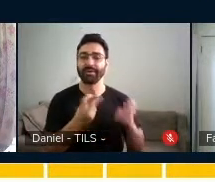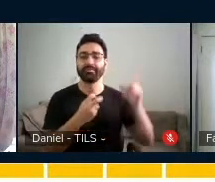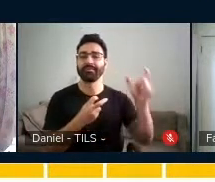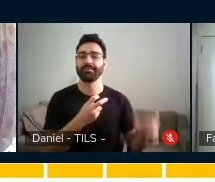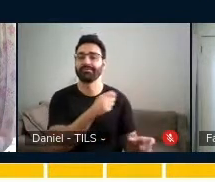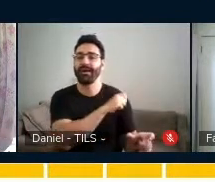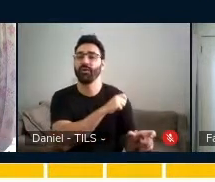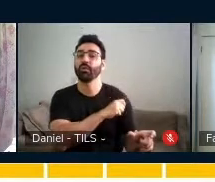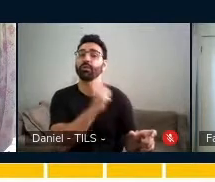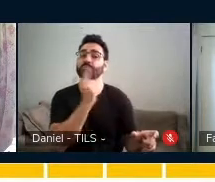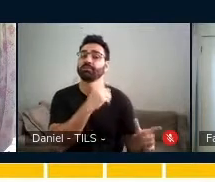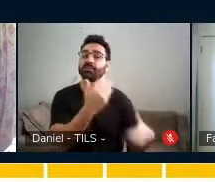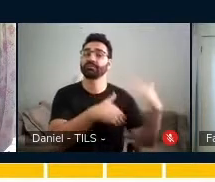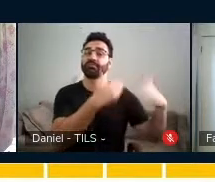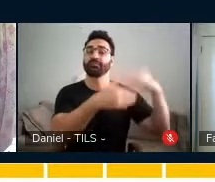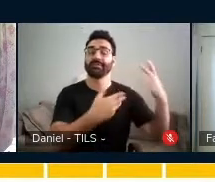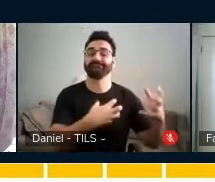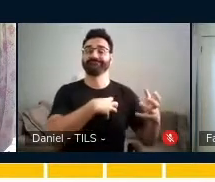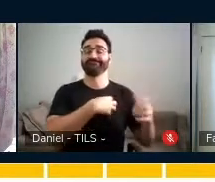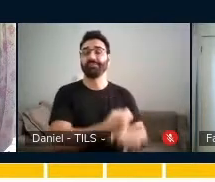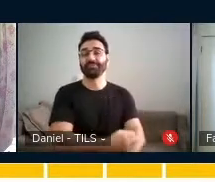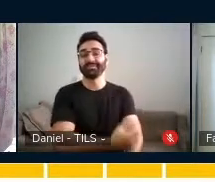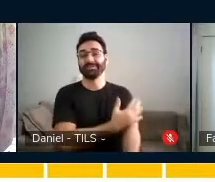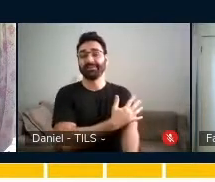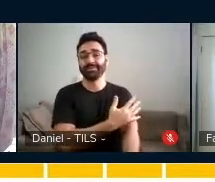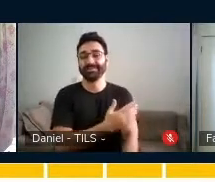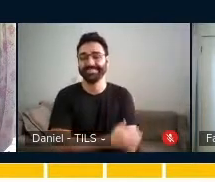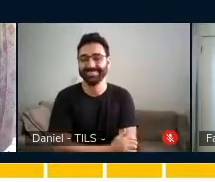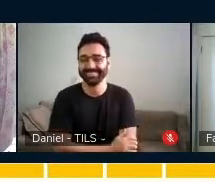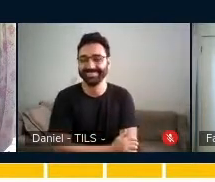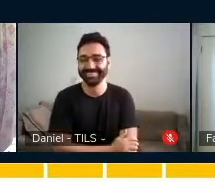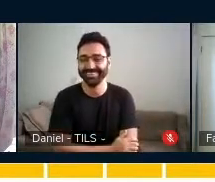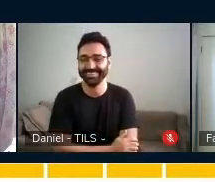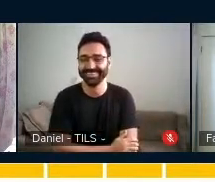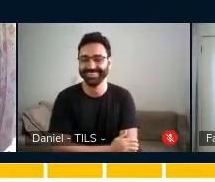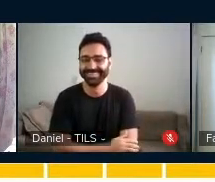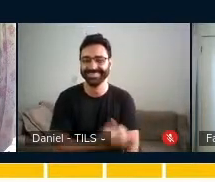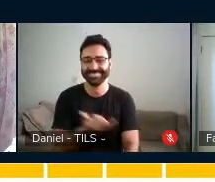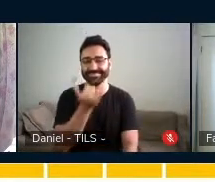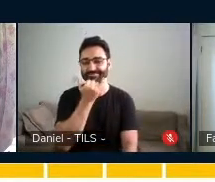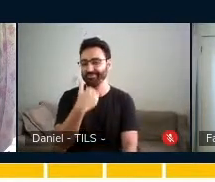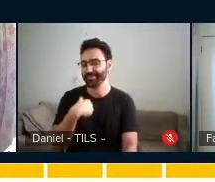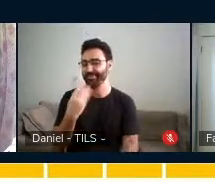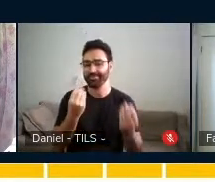Desculpa! Isso que dá, Pathy, trabalhar com alguém chorona também.